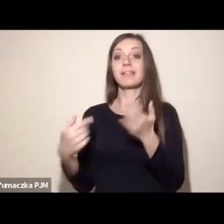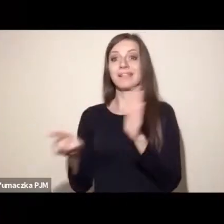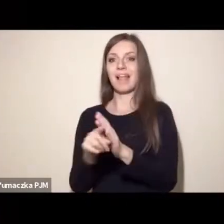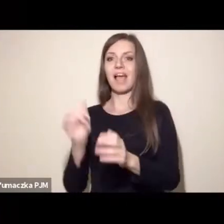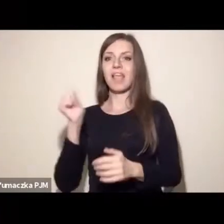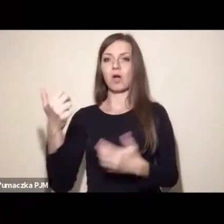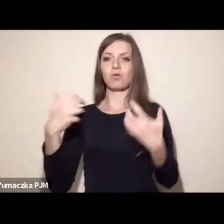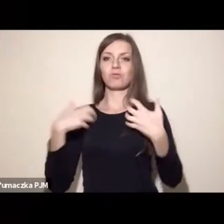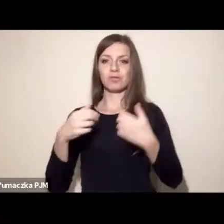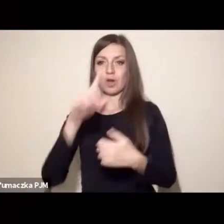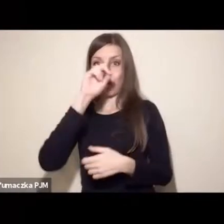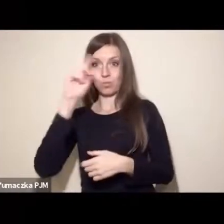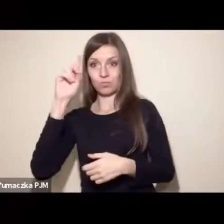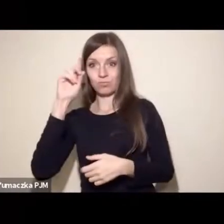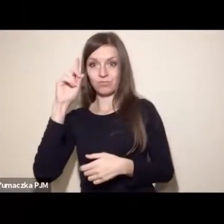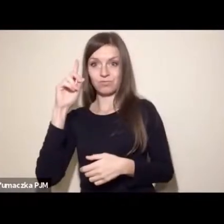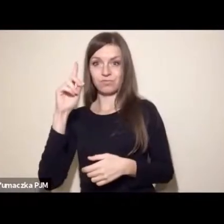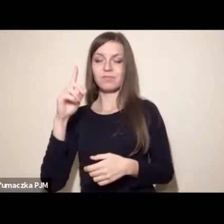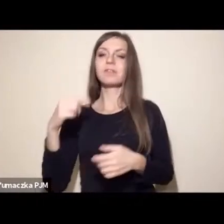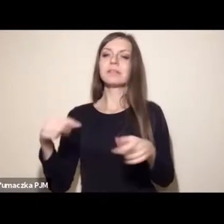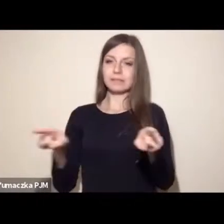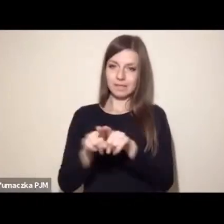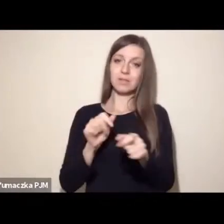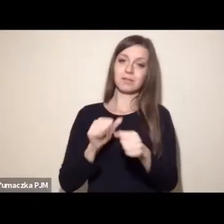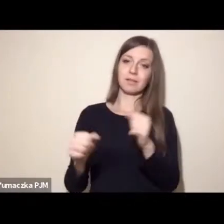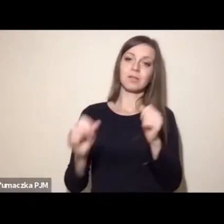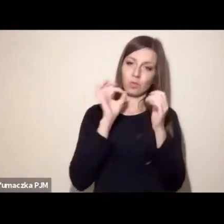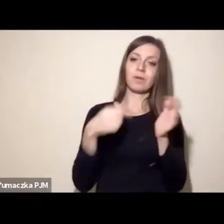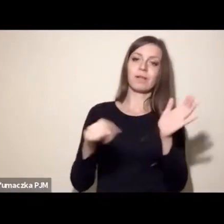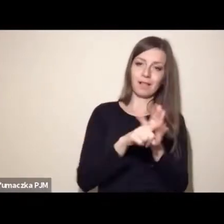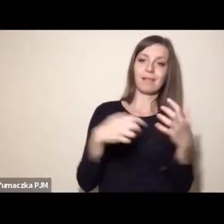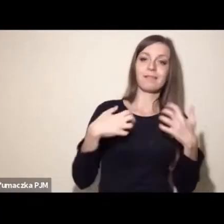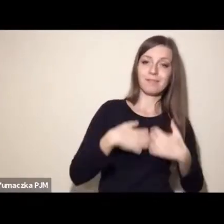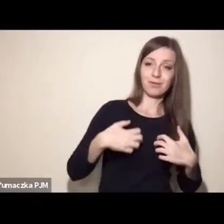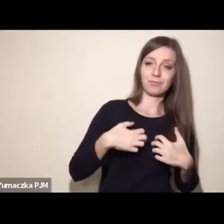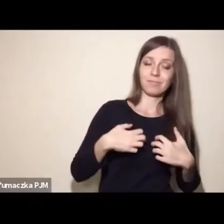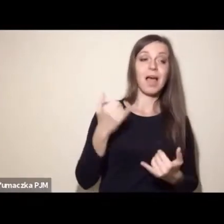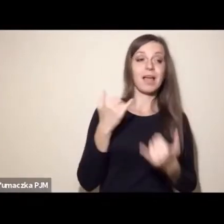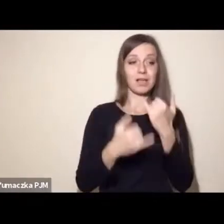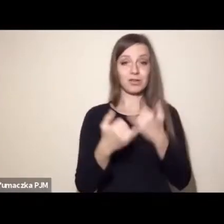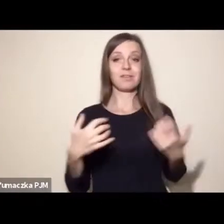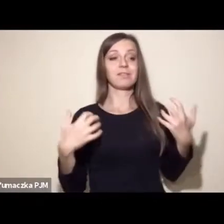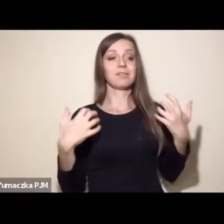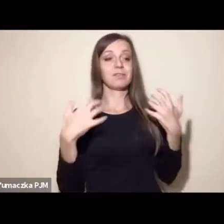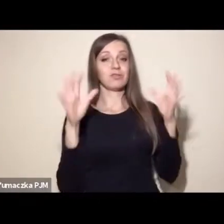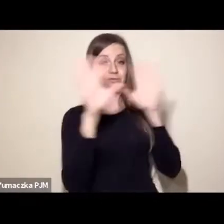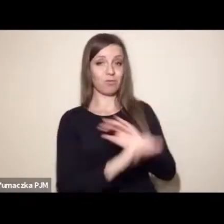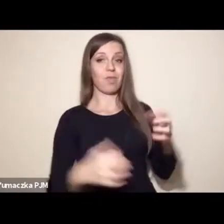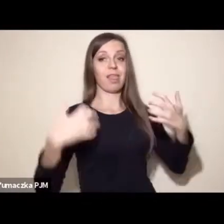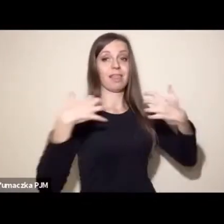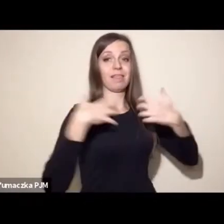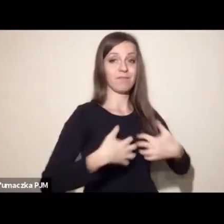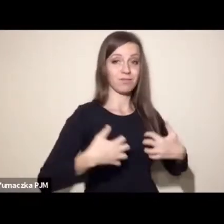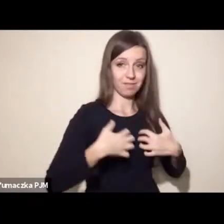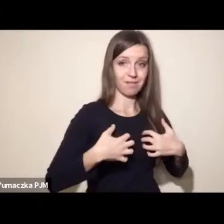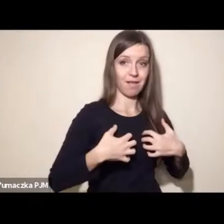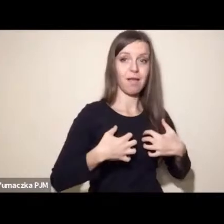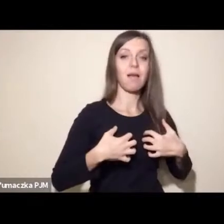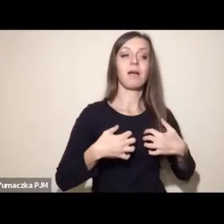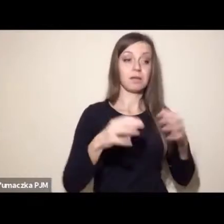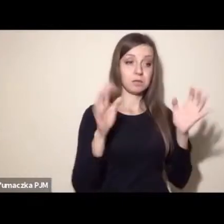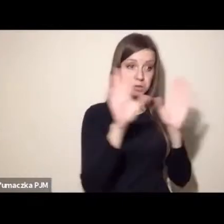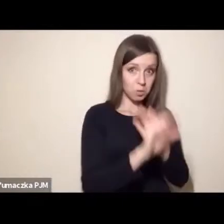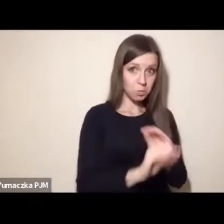praktyce zwykle dobre dla dobrostanu zwierząt. I na odwrót, poszanowanie życia tych jednostkowych zwierząt wychodzi na dobre